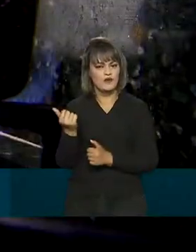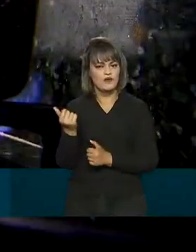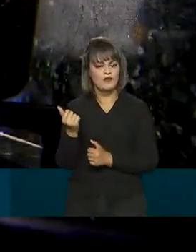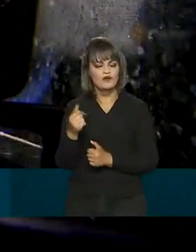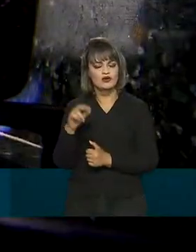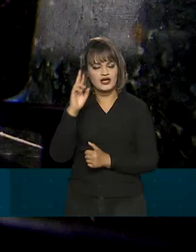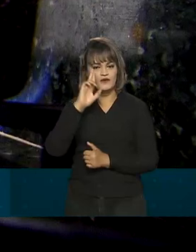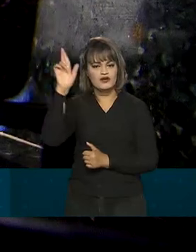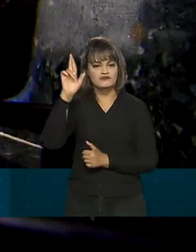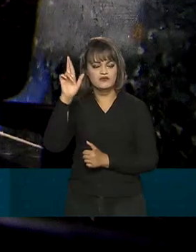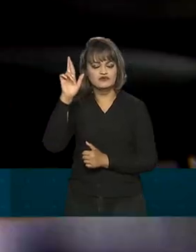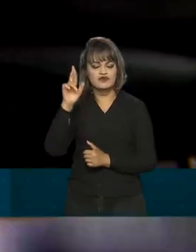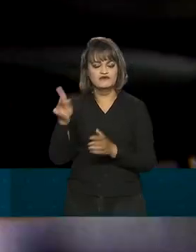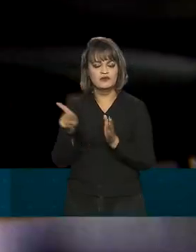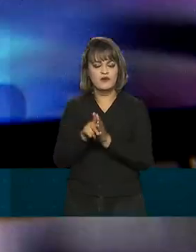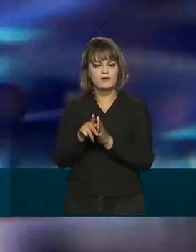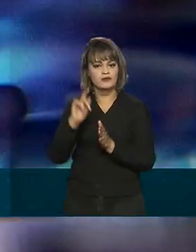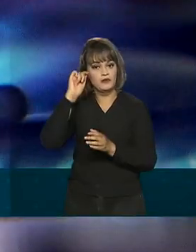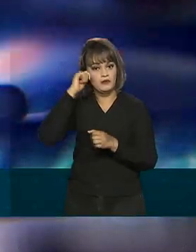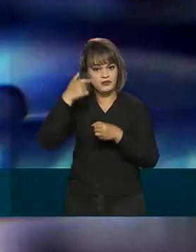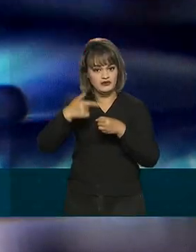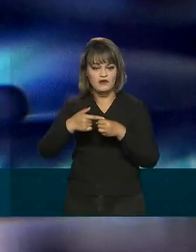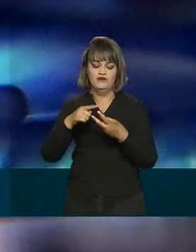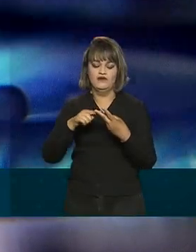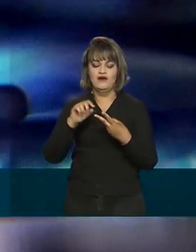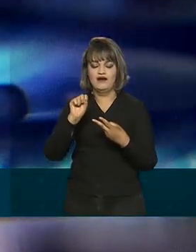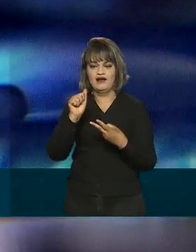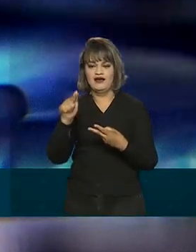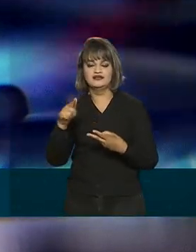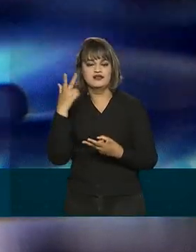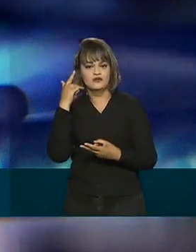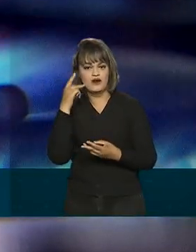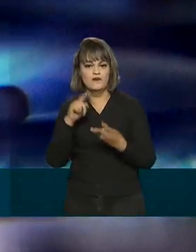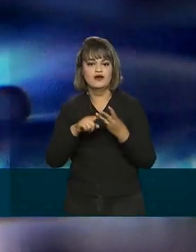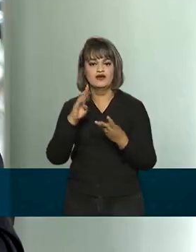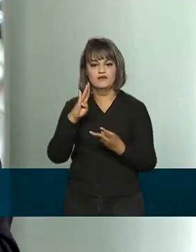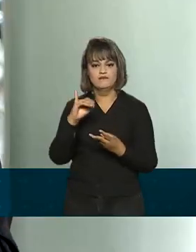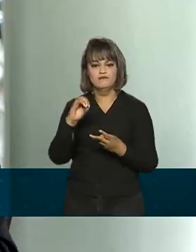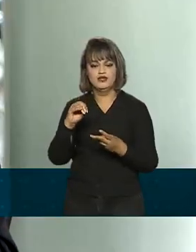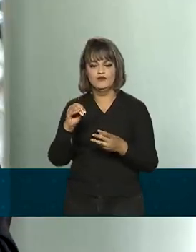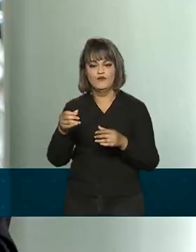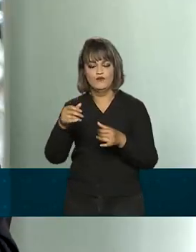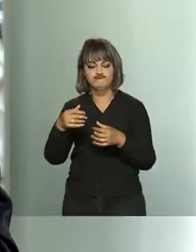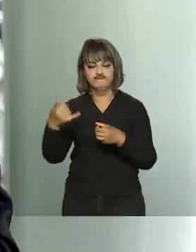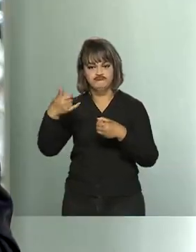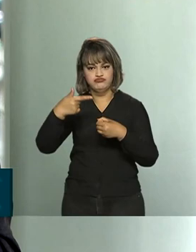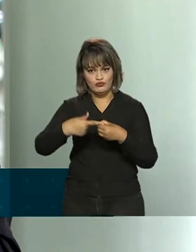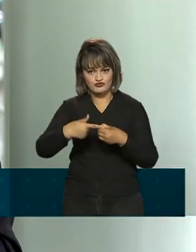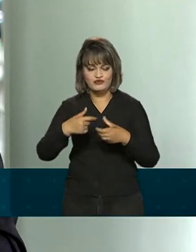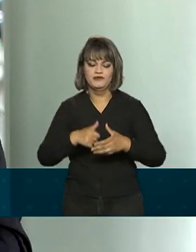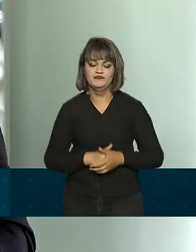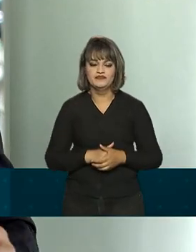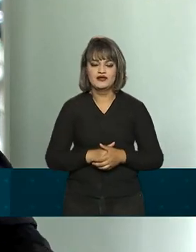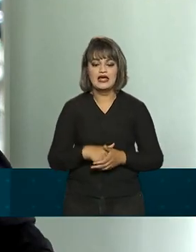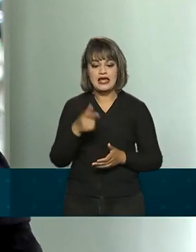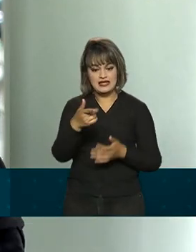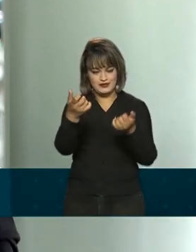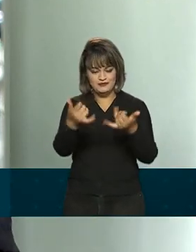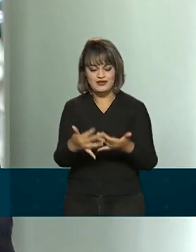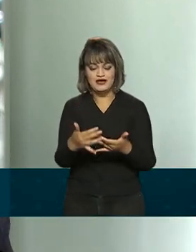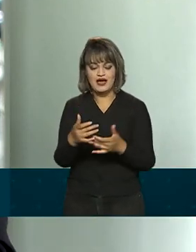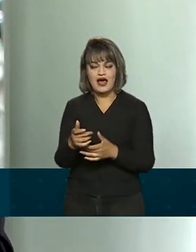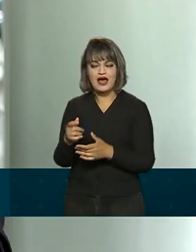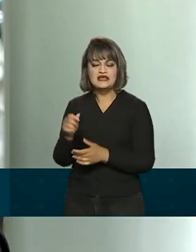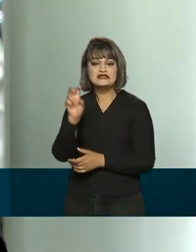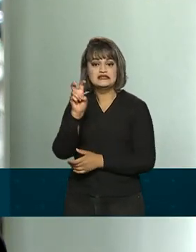pela Agência Nacional do Petróleo, Gás Natural e Biocombustíveis. O auxílio gás será pago bimestralmente